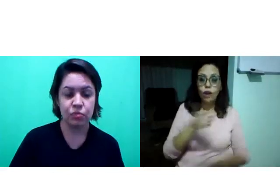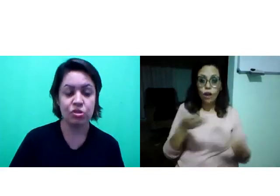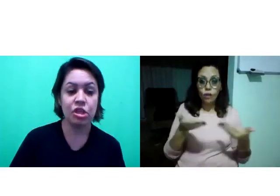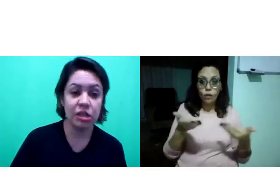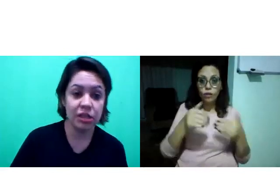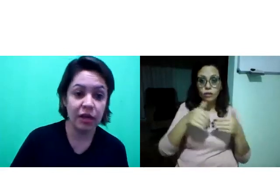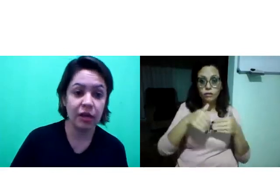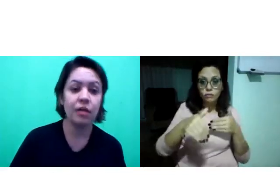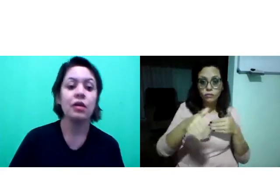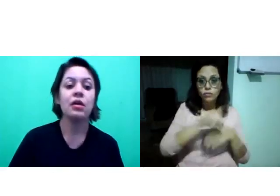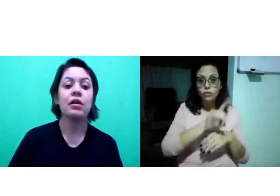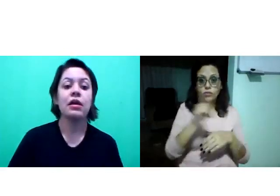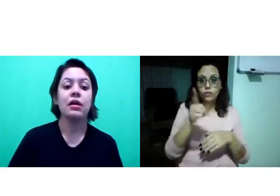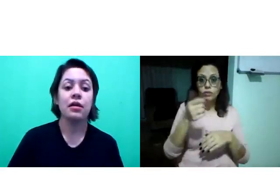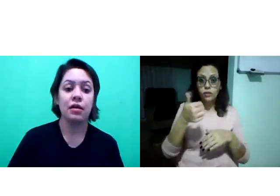O dia.